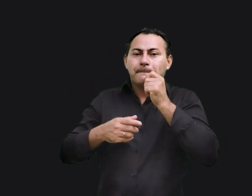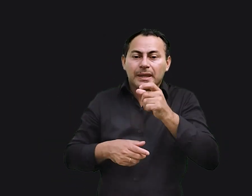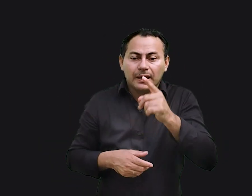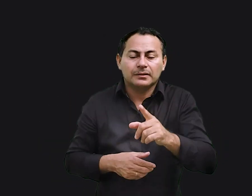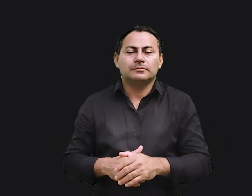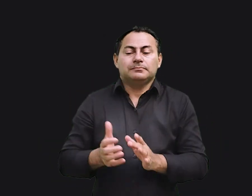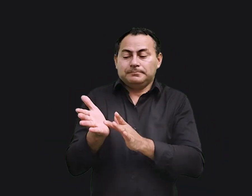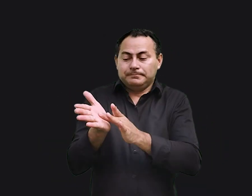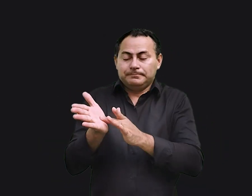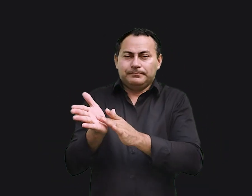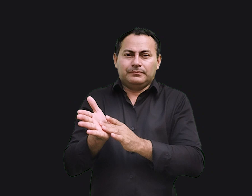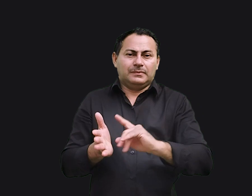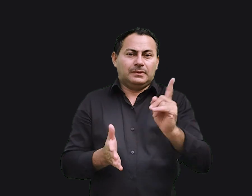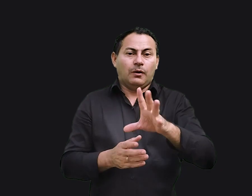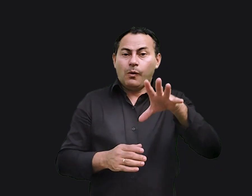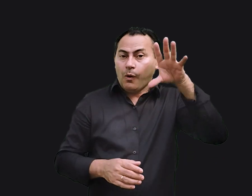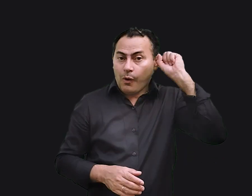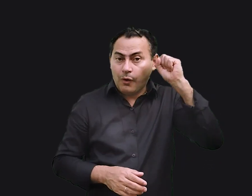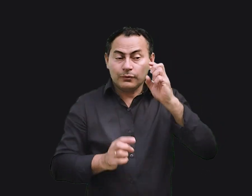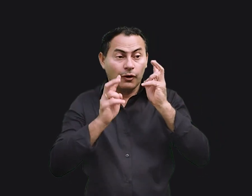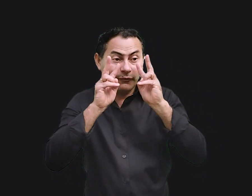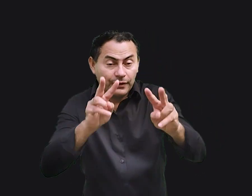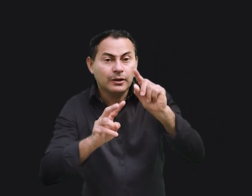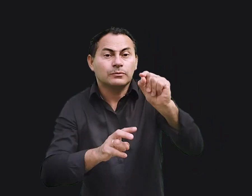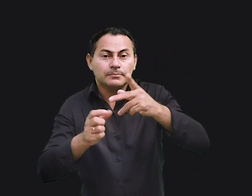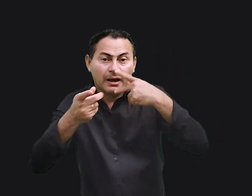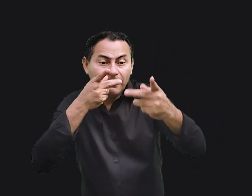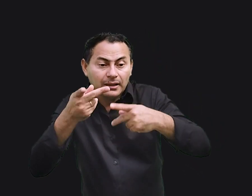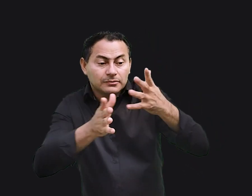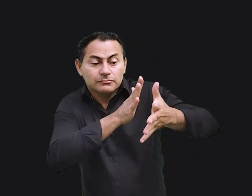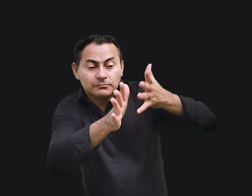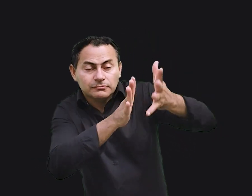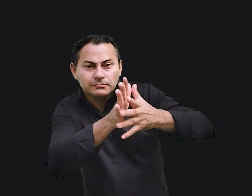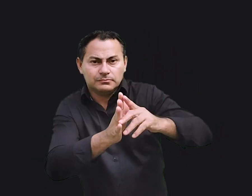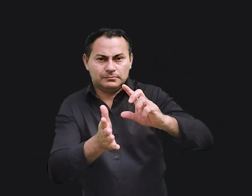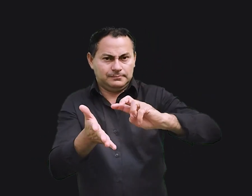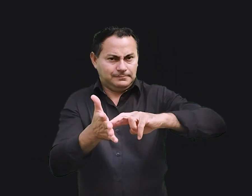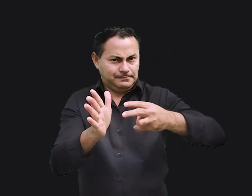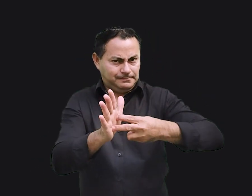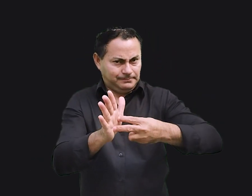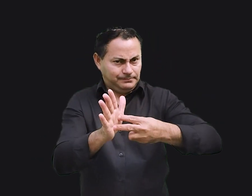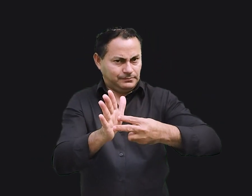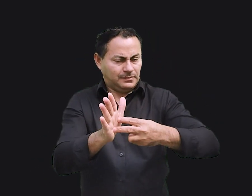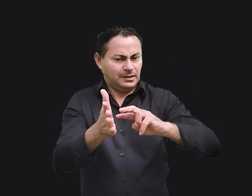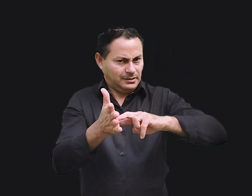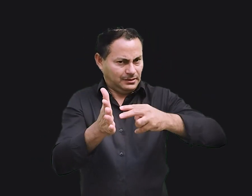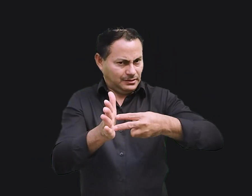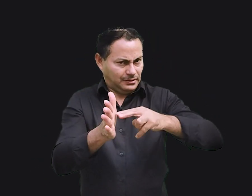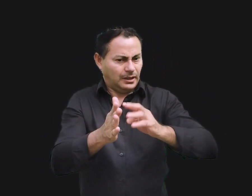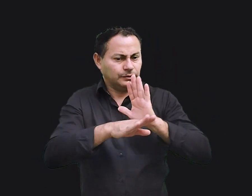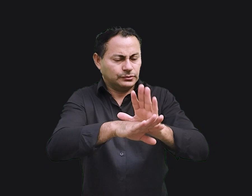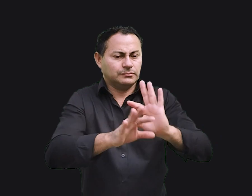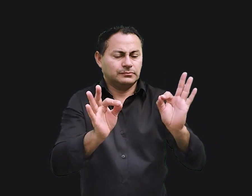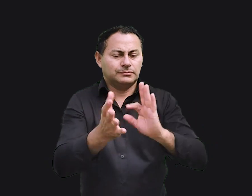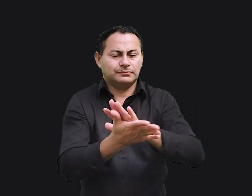piadas e fingem que não ouvem o que você está falando. Isso não quer dizer que sua ajuda não serve para nada.